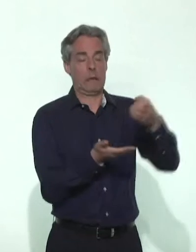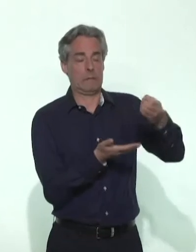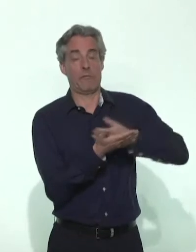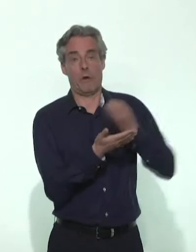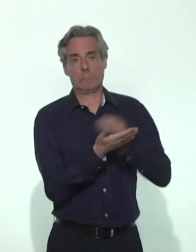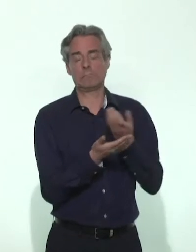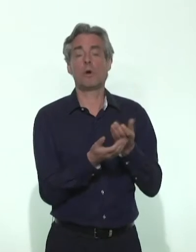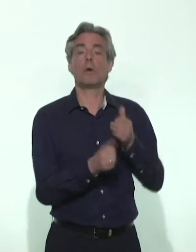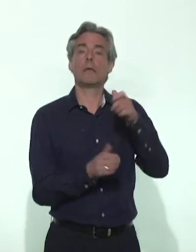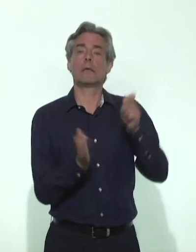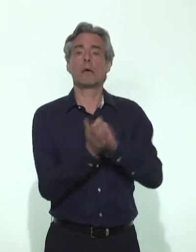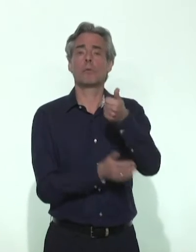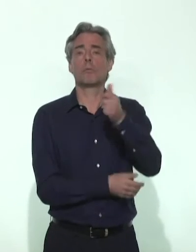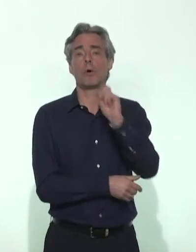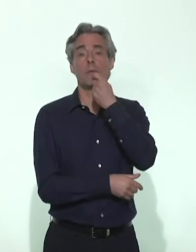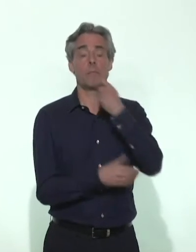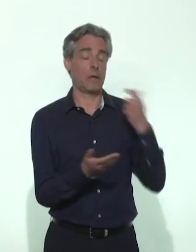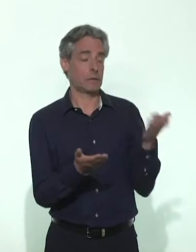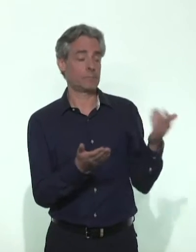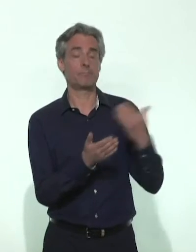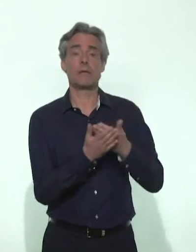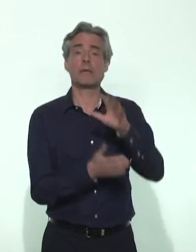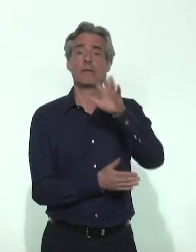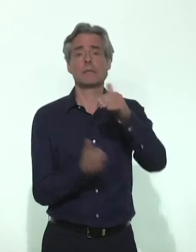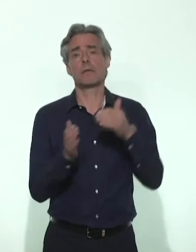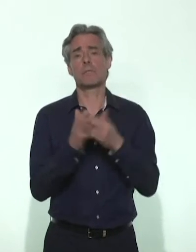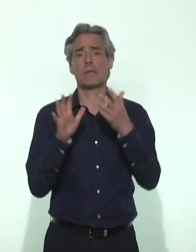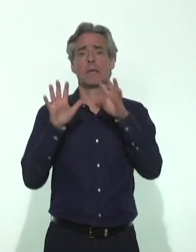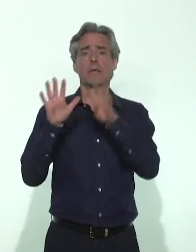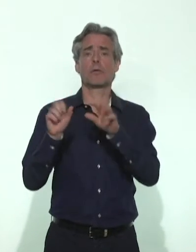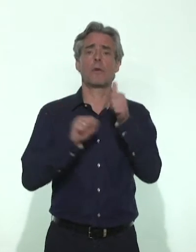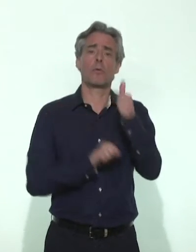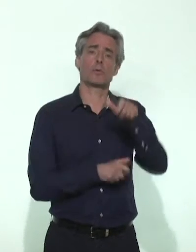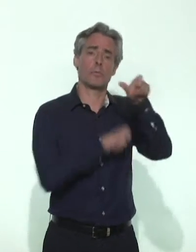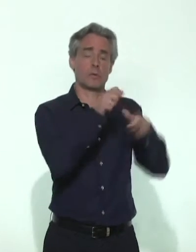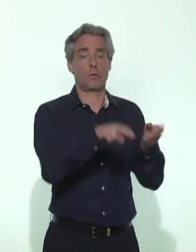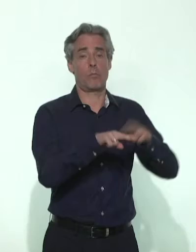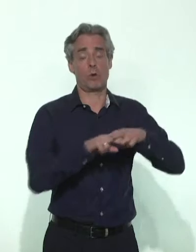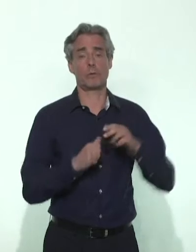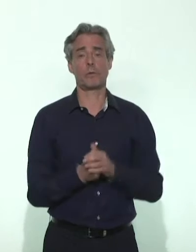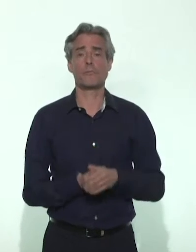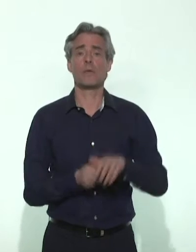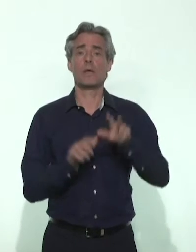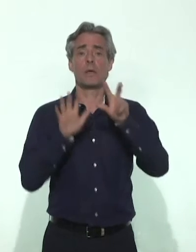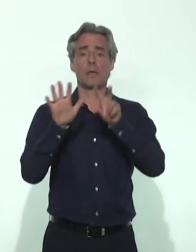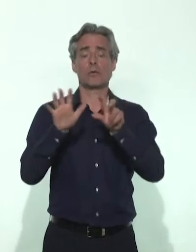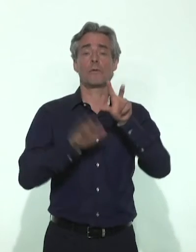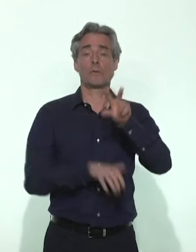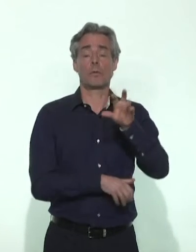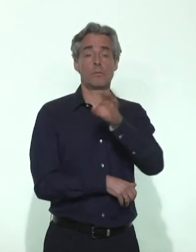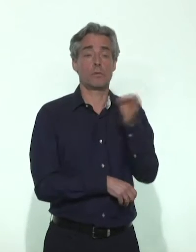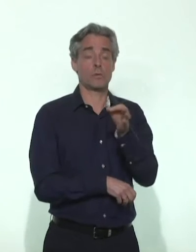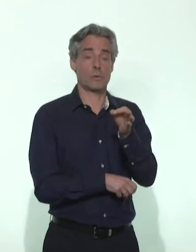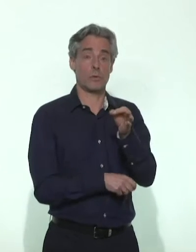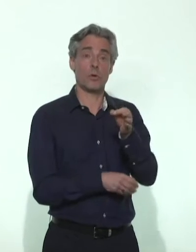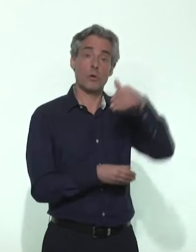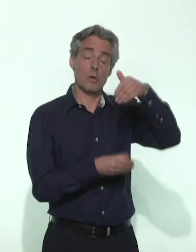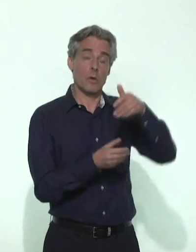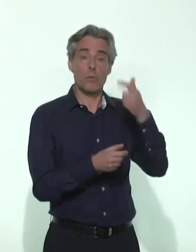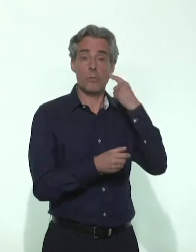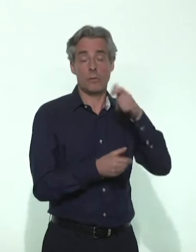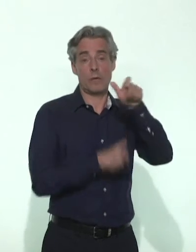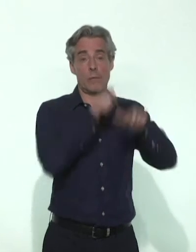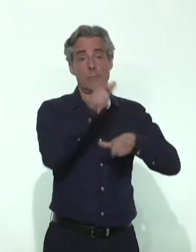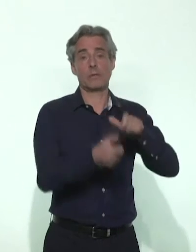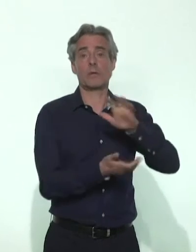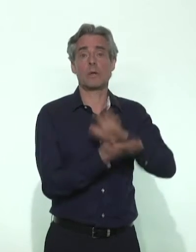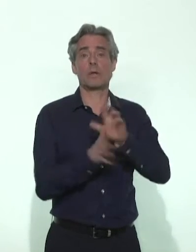Depuis le 1er mars, nous déplorons 5091 décès. 83% de ces décès ont lieu chez des personnes de